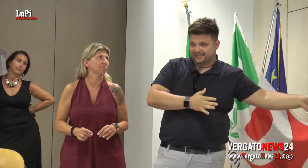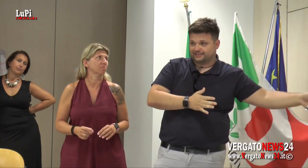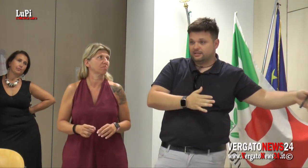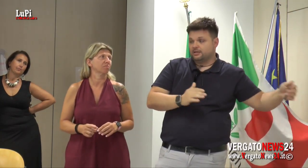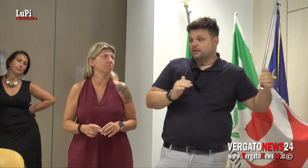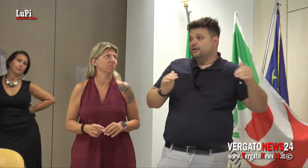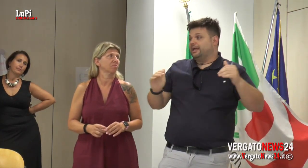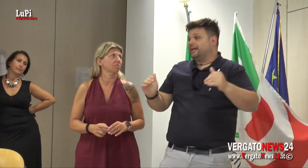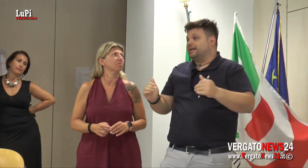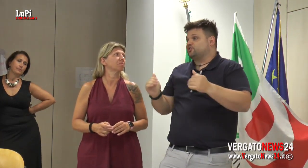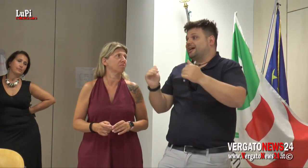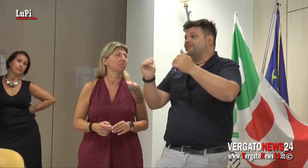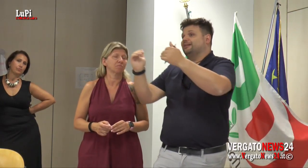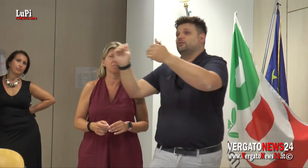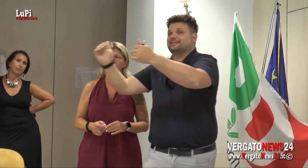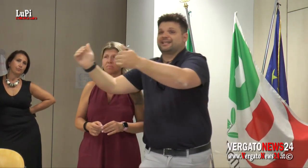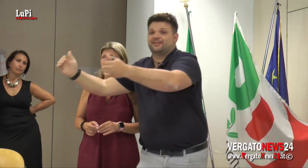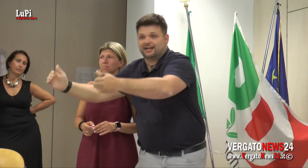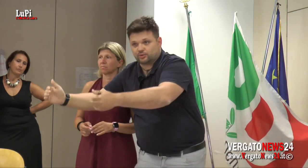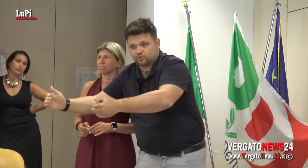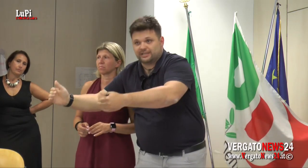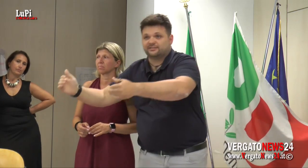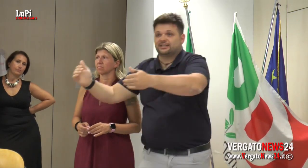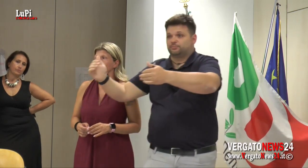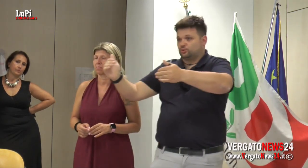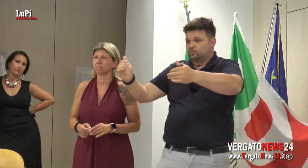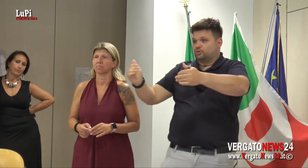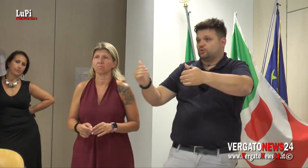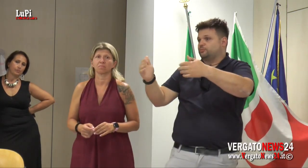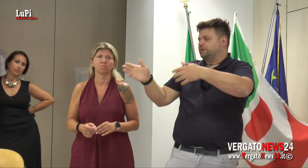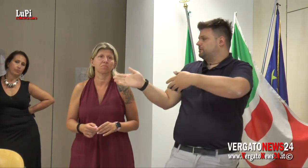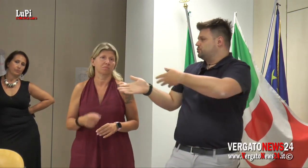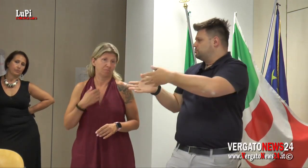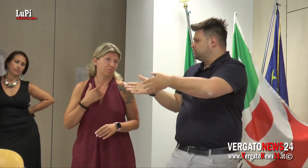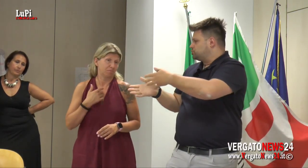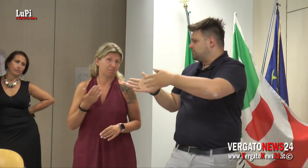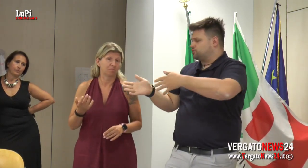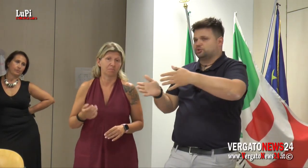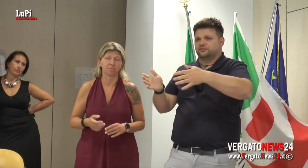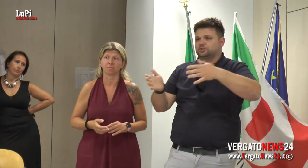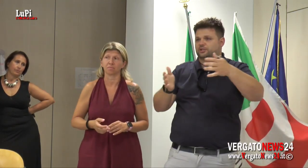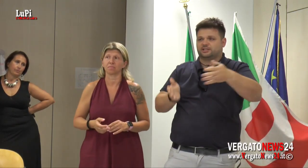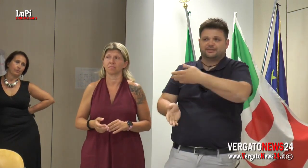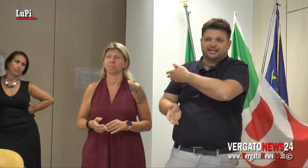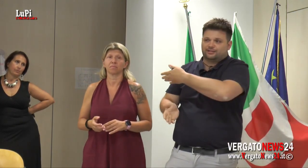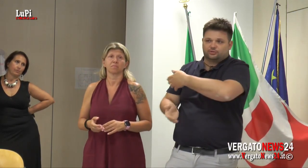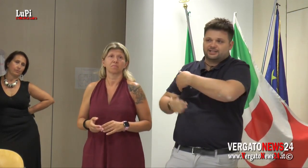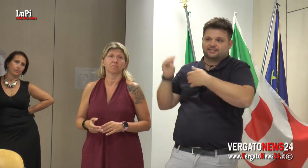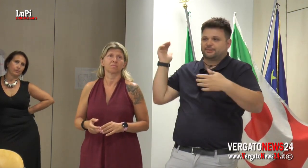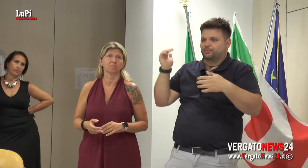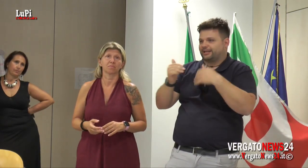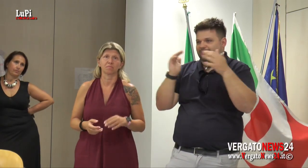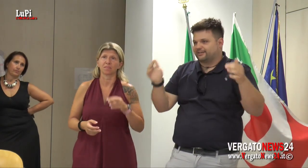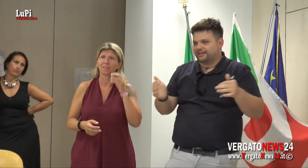medicalizzata, e che già vanno a scavalco sulle attività di pronto soccorso per in questo momento circa 120 ore settimanali. La